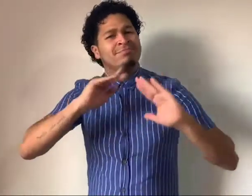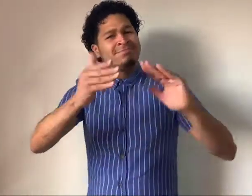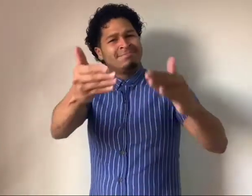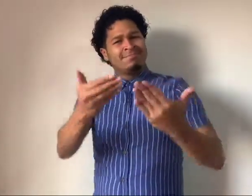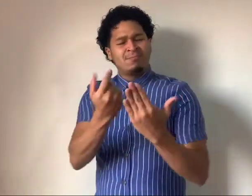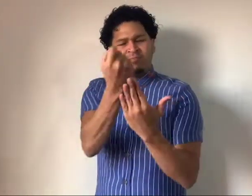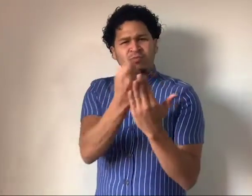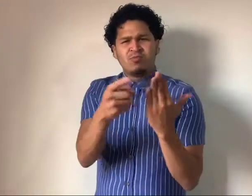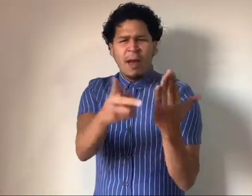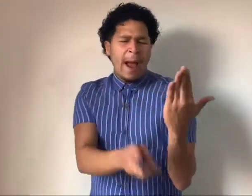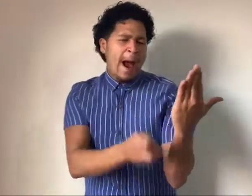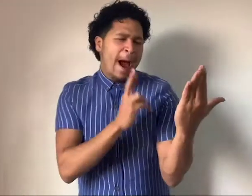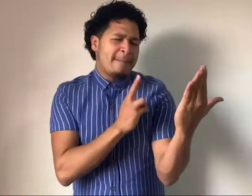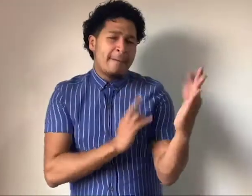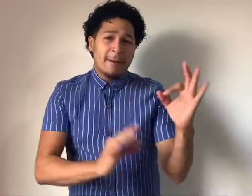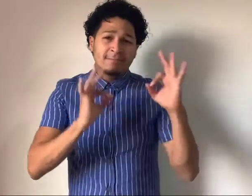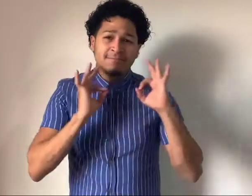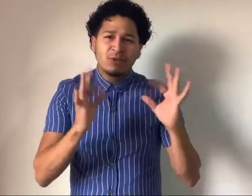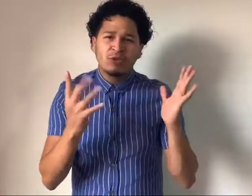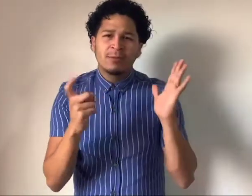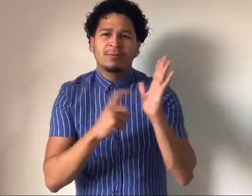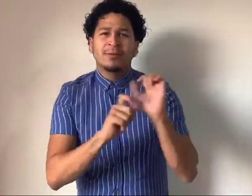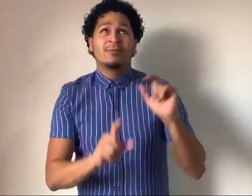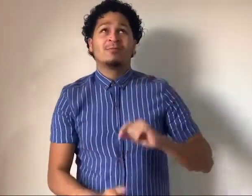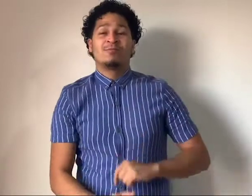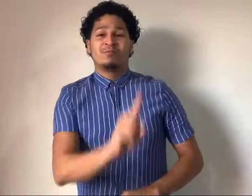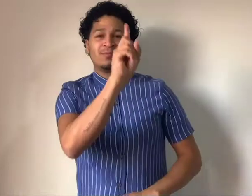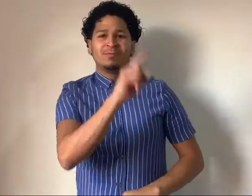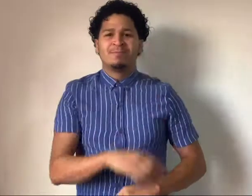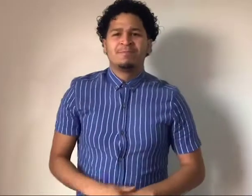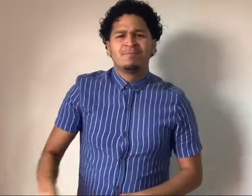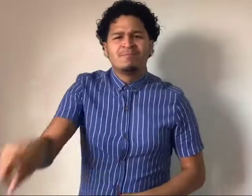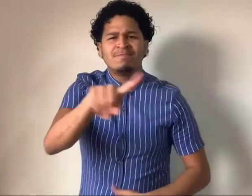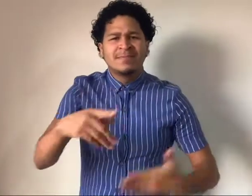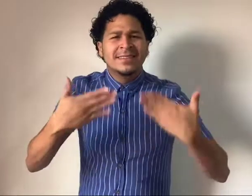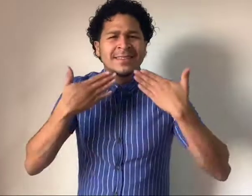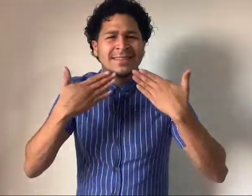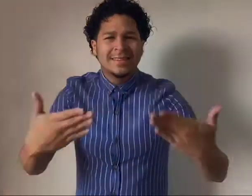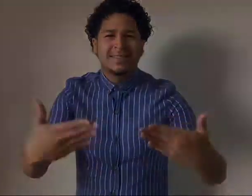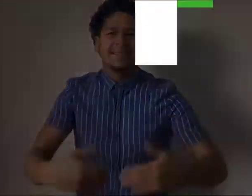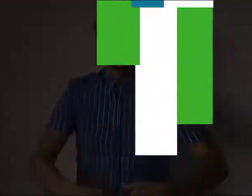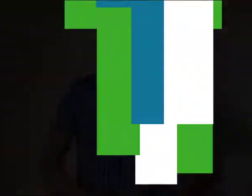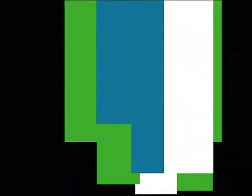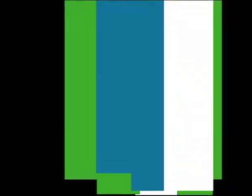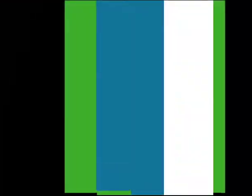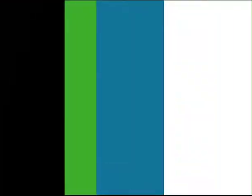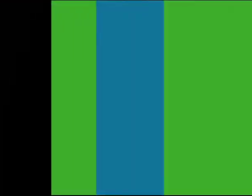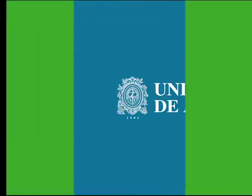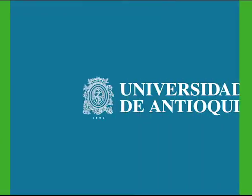invitamos a diligenciar completamente la encuesta que encontrarás en el copy de esta publicación. A ustedes, gracias.